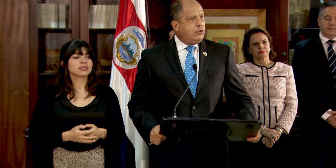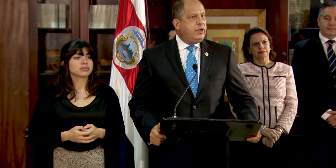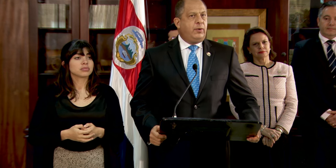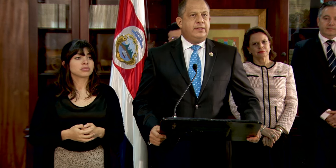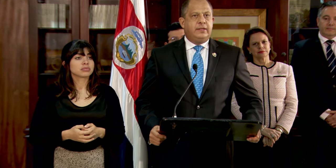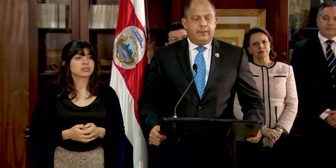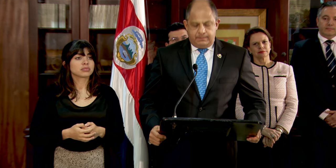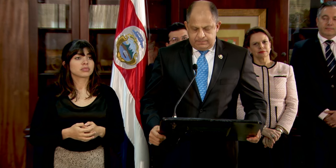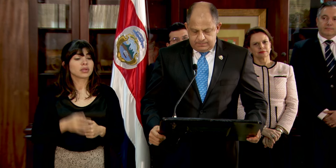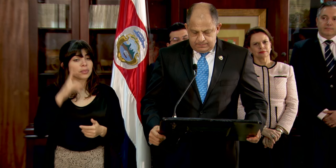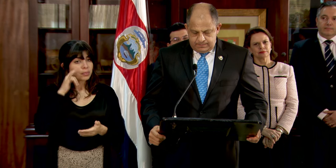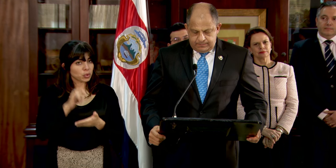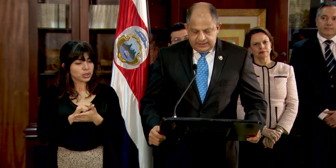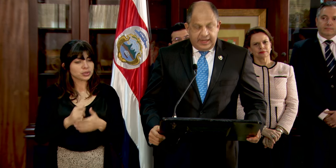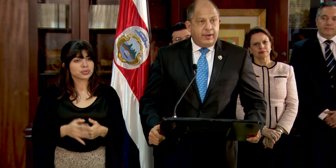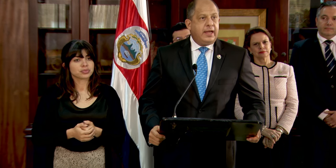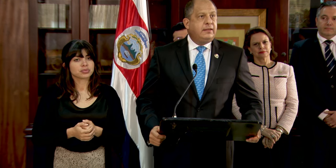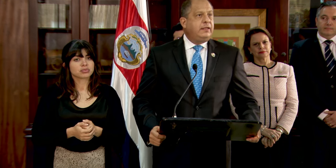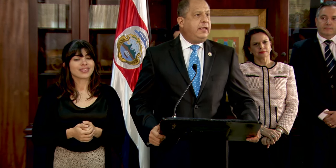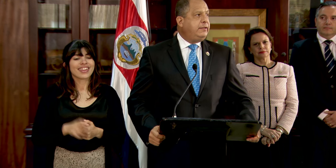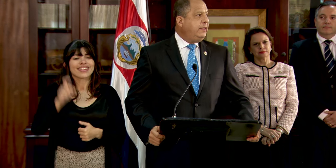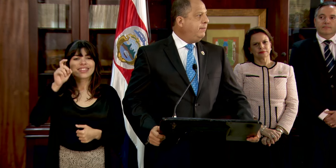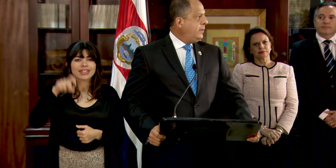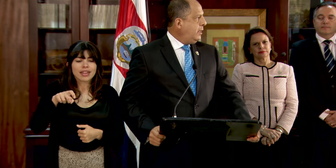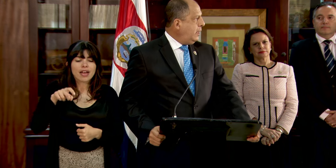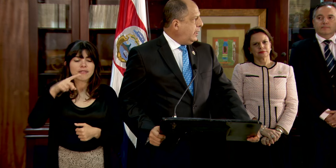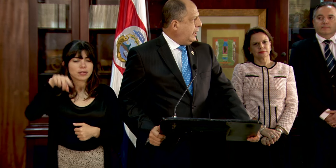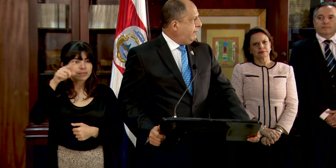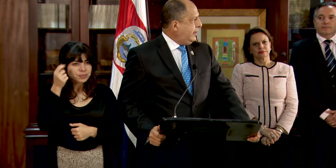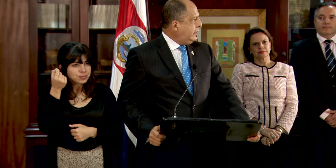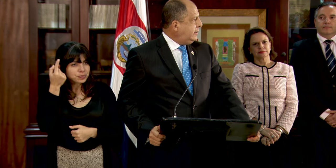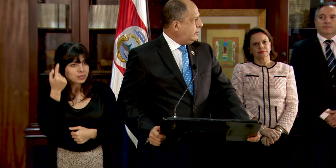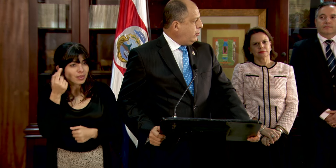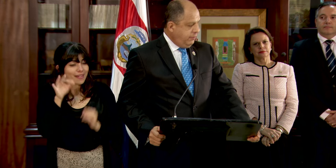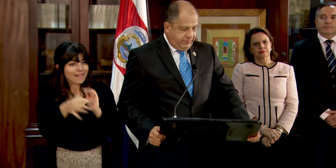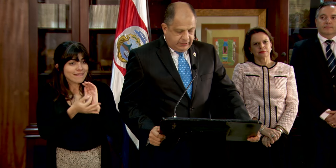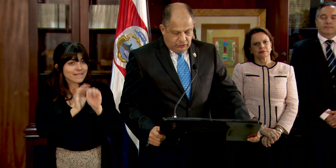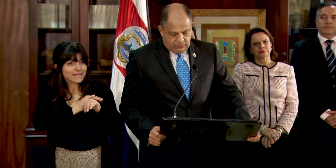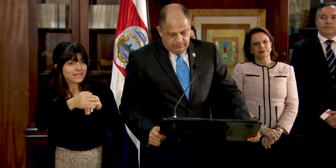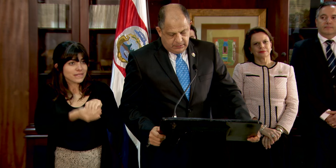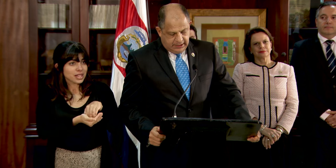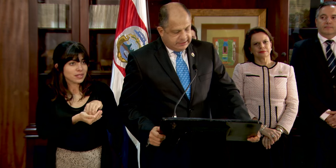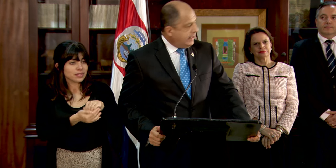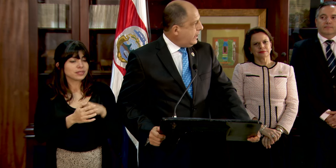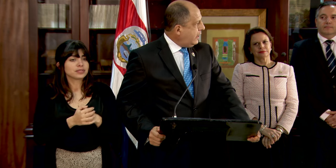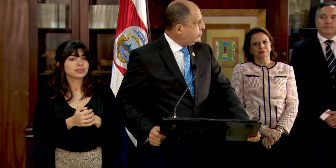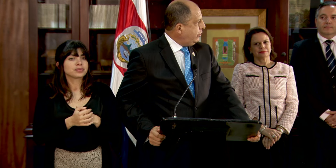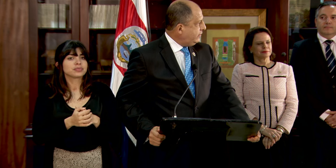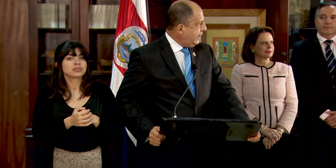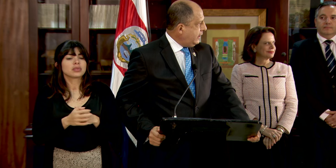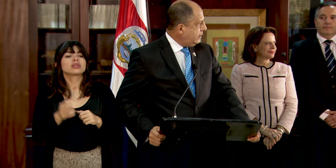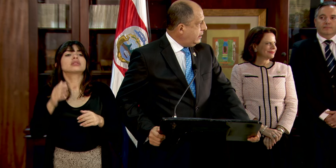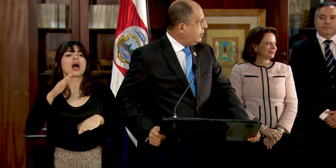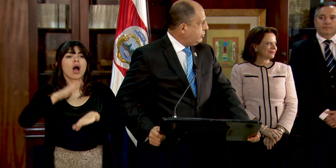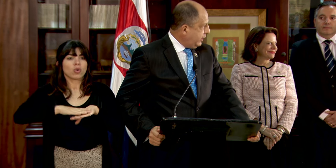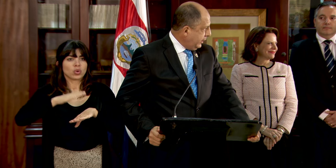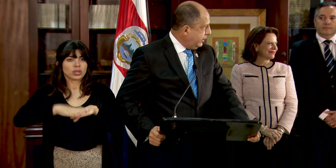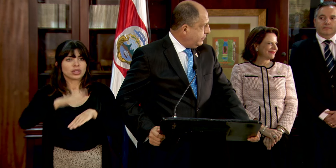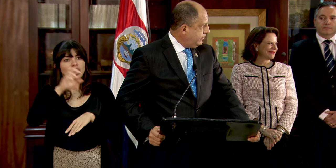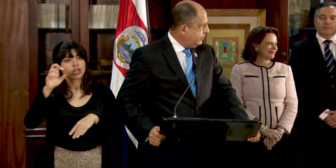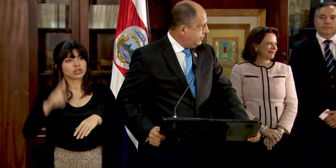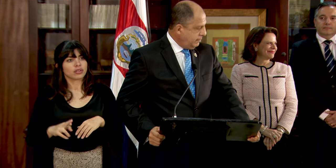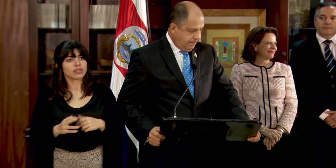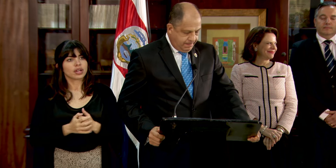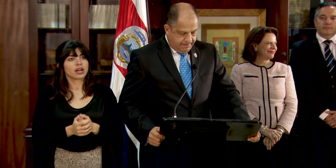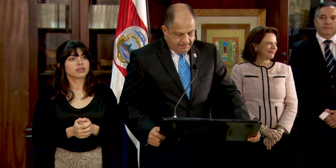En consecuencia, debe entenderse que la fertilización in vitro está autorizada en Costa